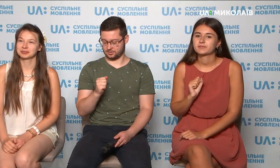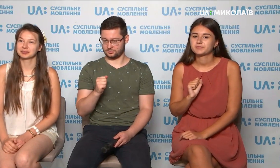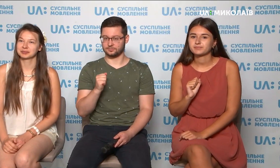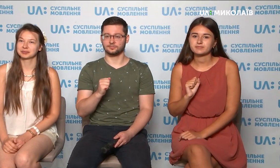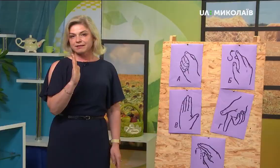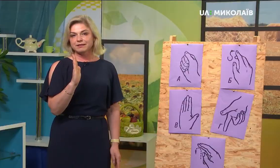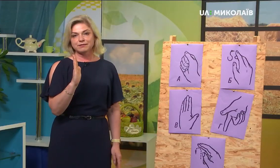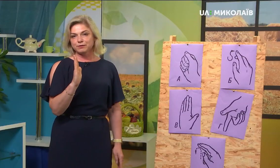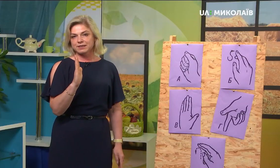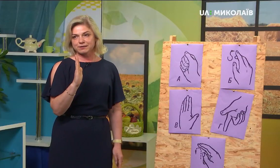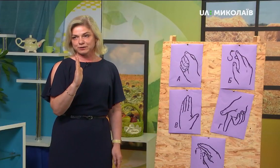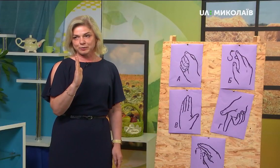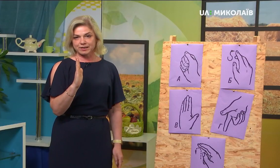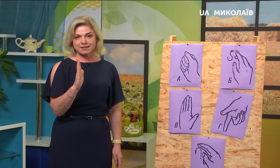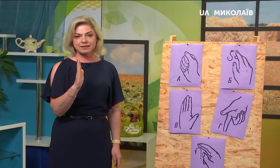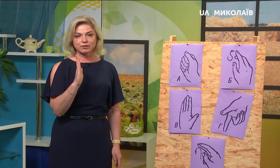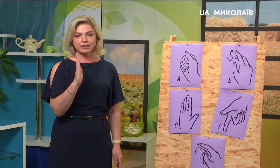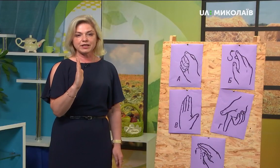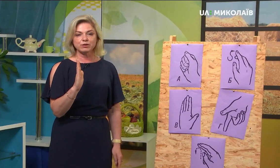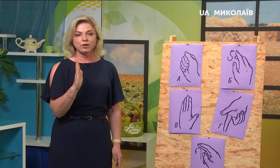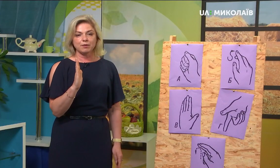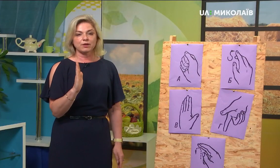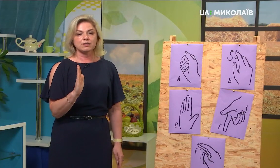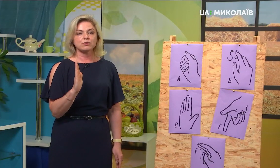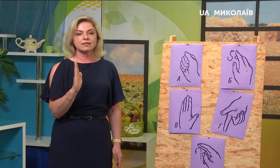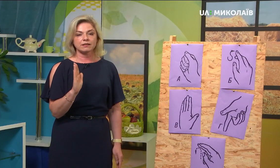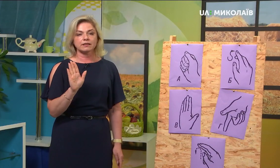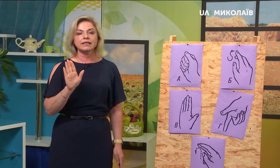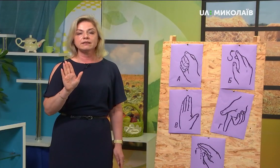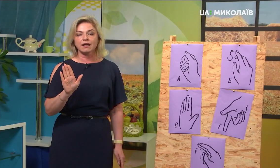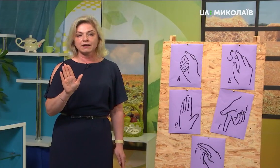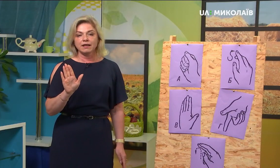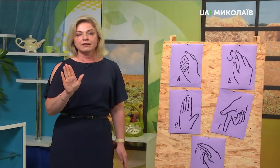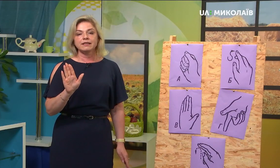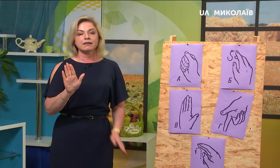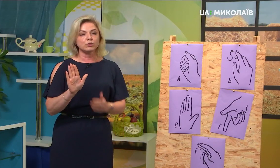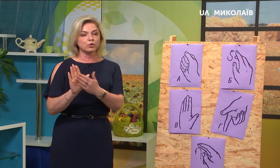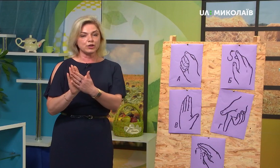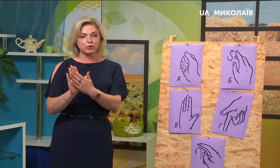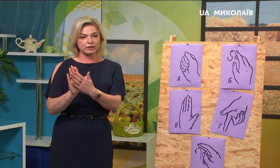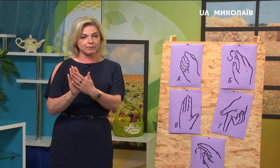«Б», це нескладно показати, вона рівно показується так. Не так, не лодонньою, там,